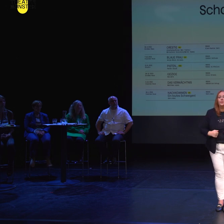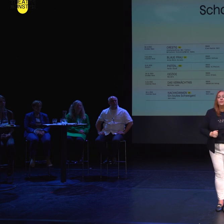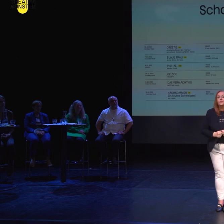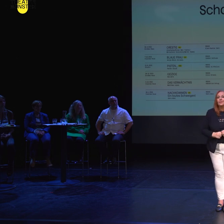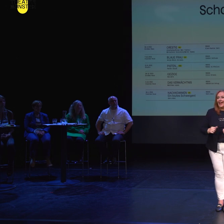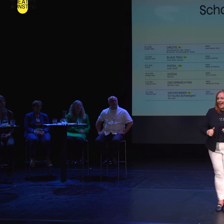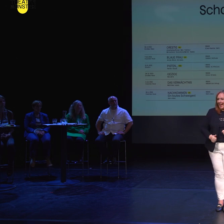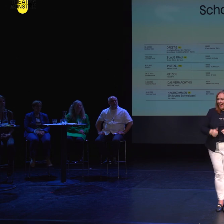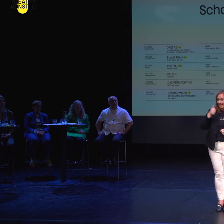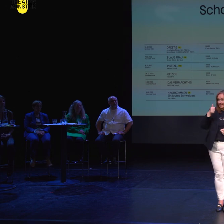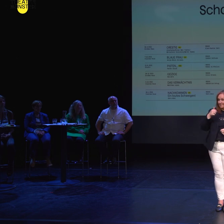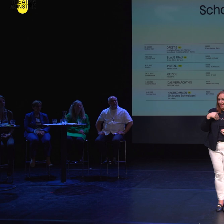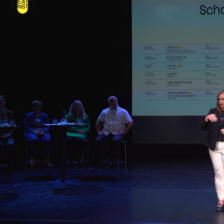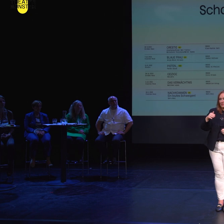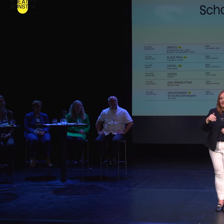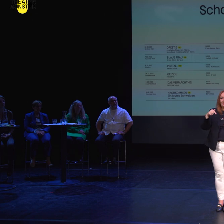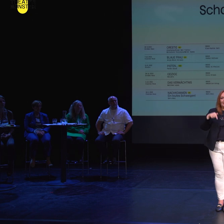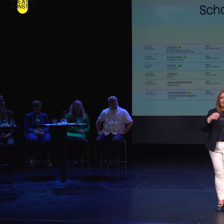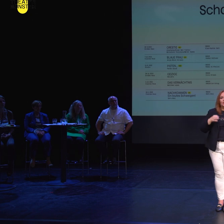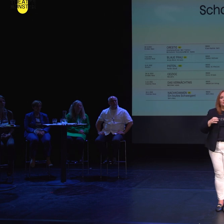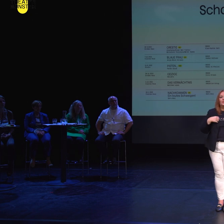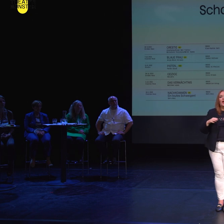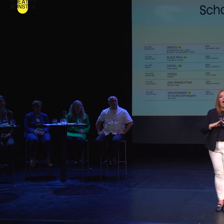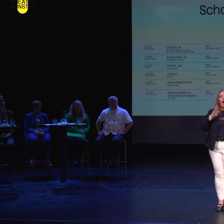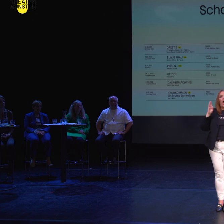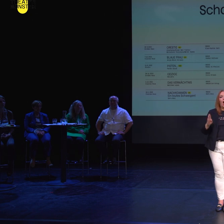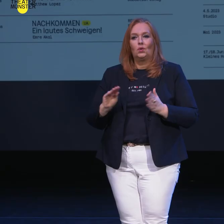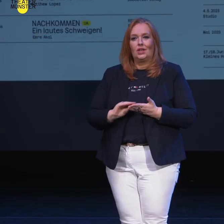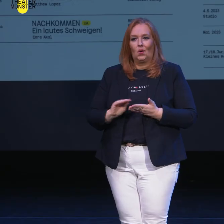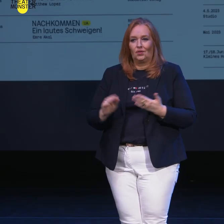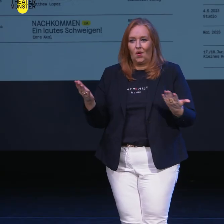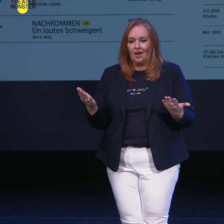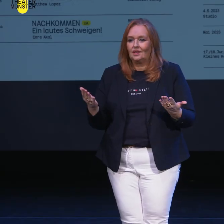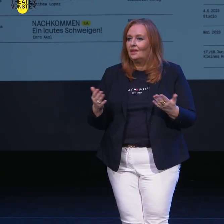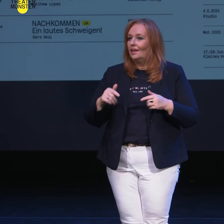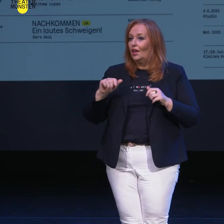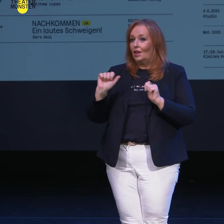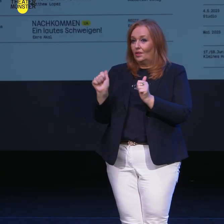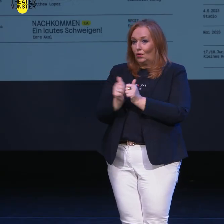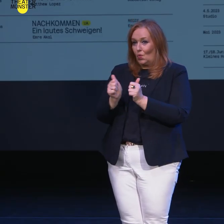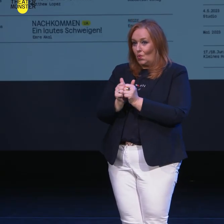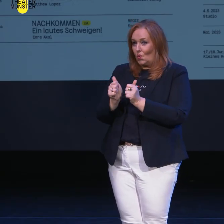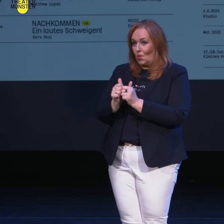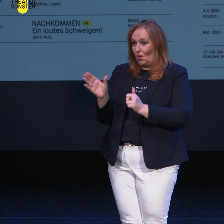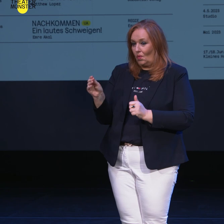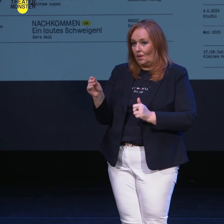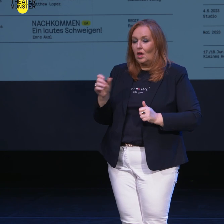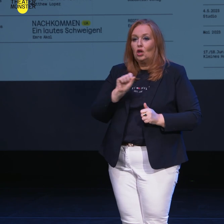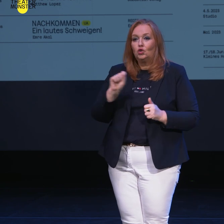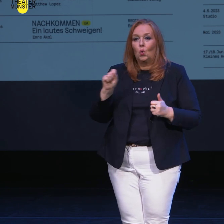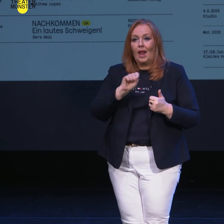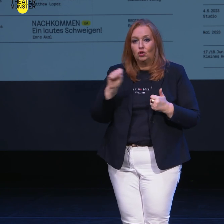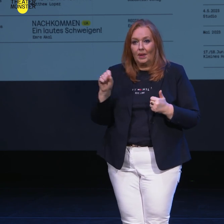Erstmals in der kommenden Spielzeit wird es am Theater Münster Hausautorinnen geben, das Autorinnen-Duo Sokola